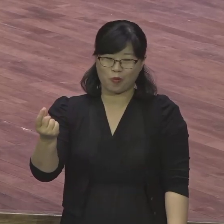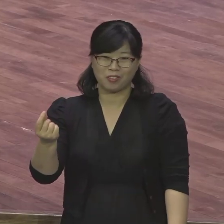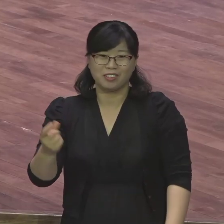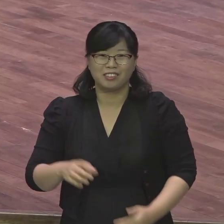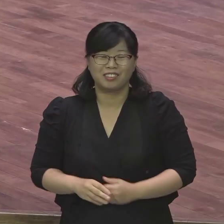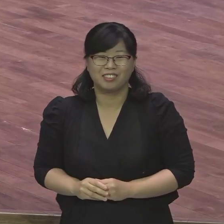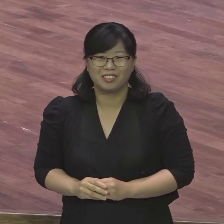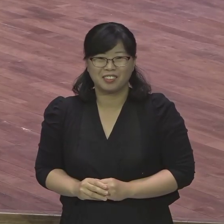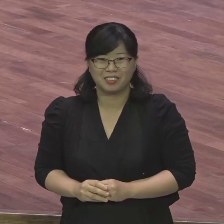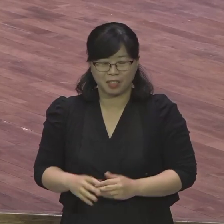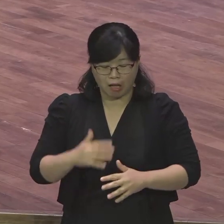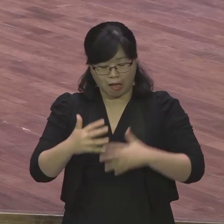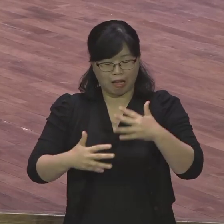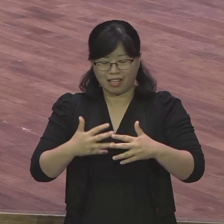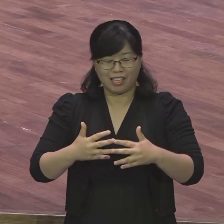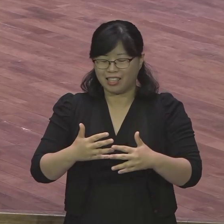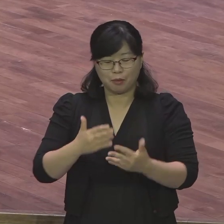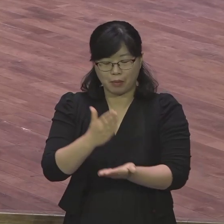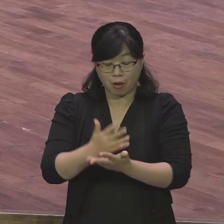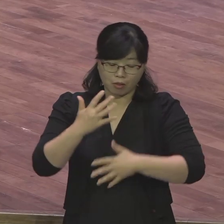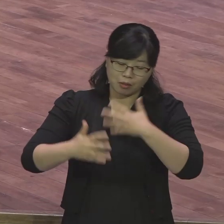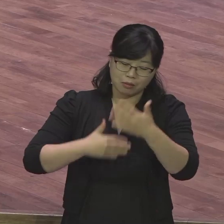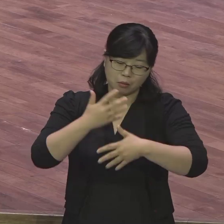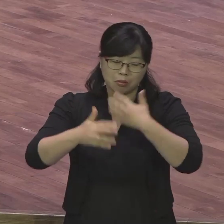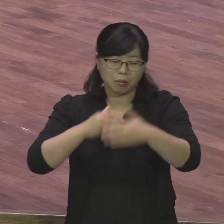정자함이 없나니 하나님의 말씀이에요.